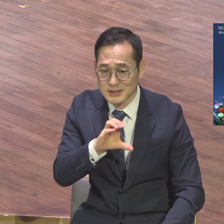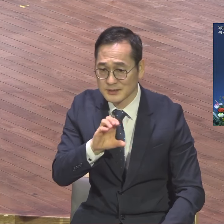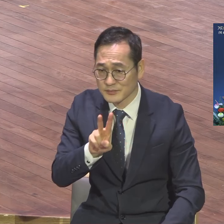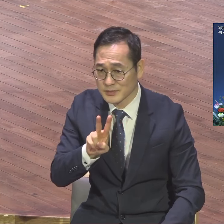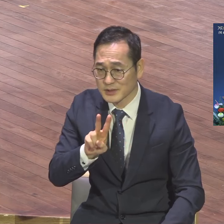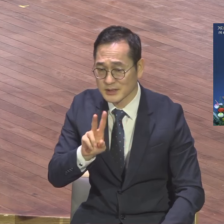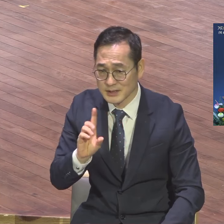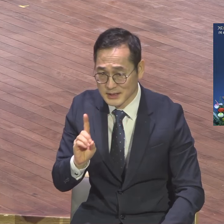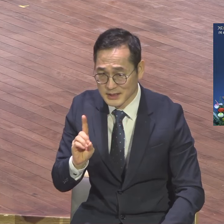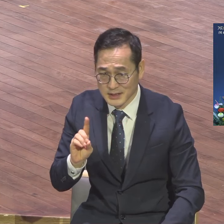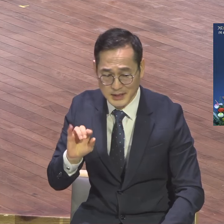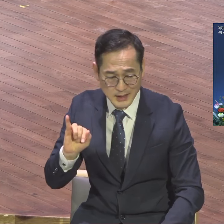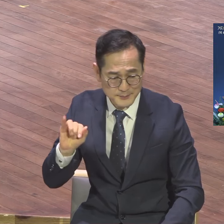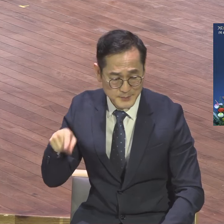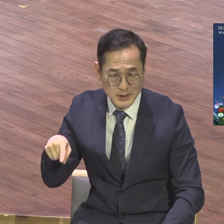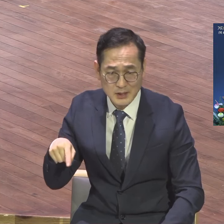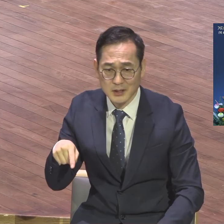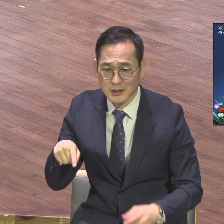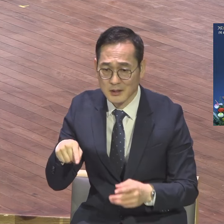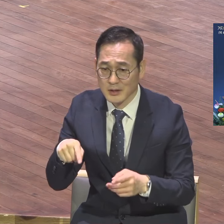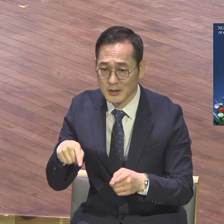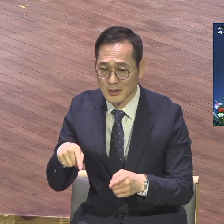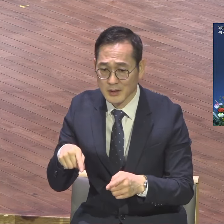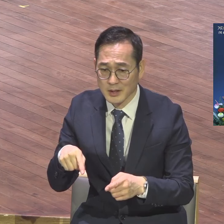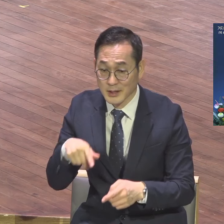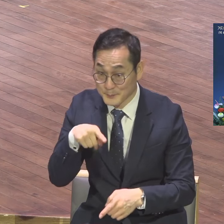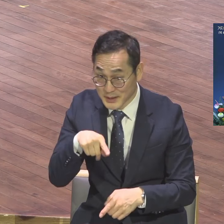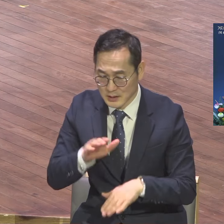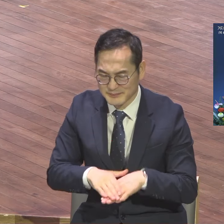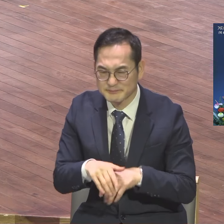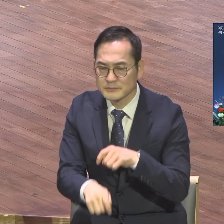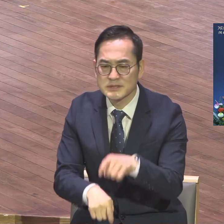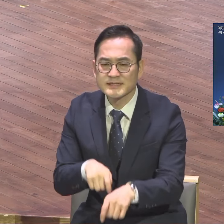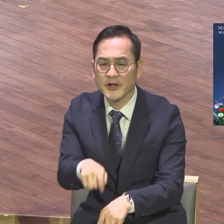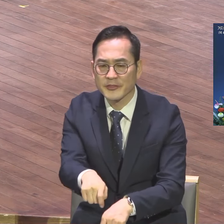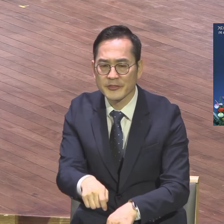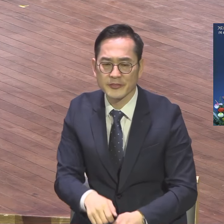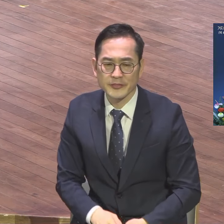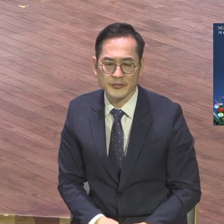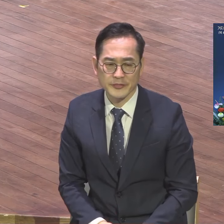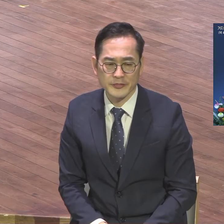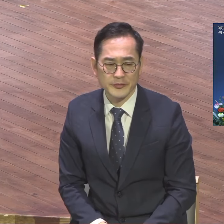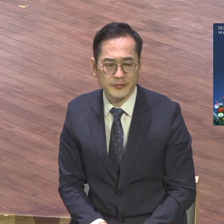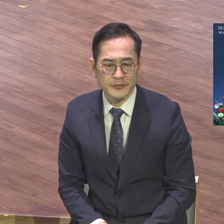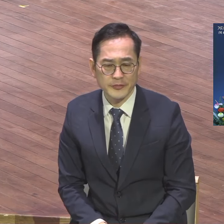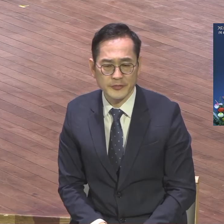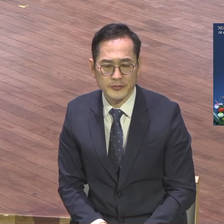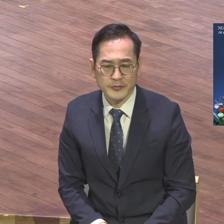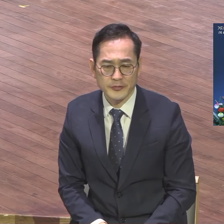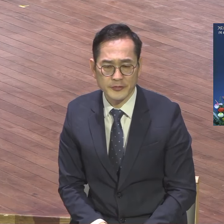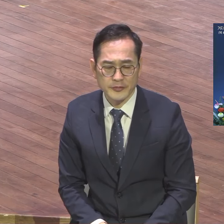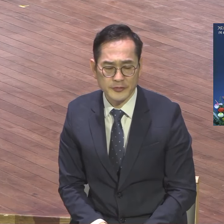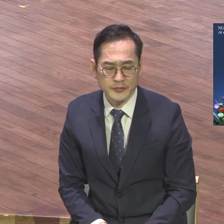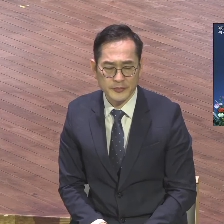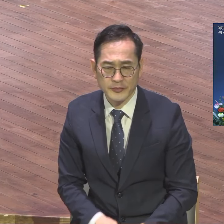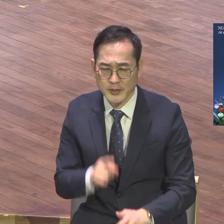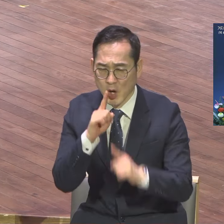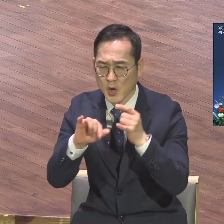실행하는 집중과 여러분 이 도전은 실행이 되요. 은약적 도전을 붙잡고